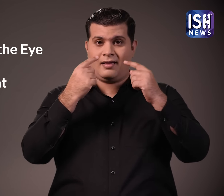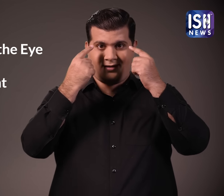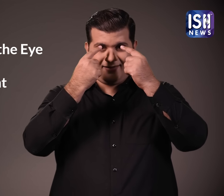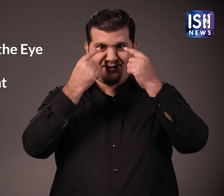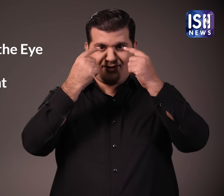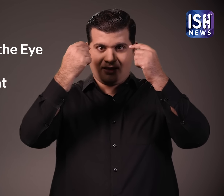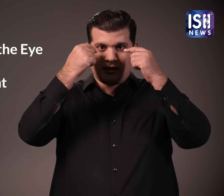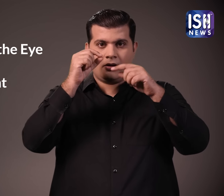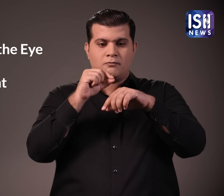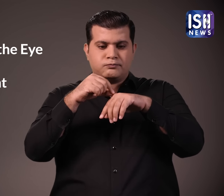आखों के अलसर,